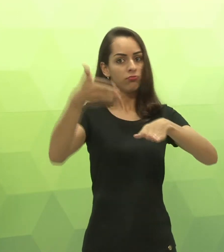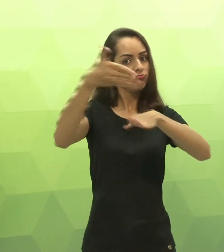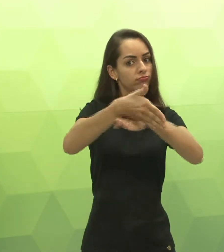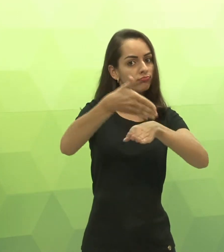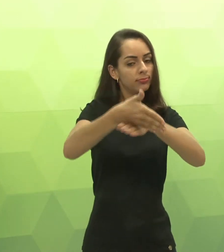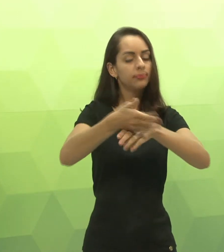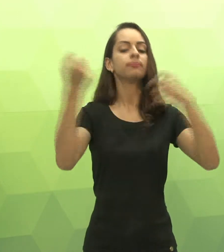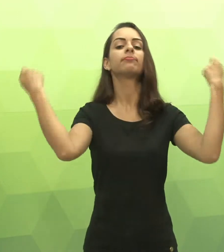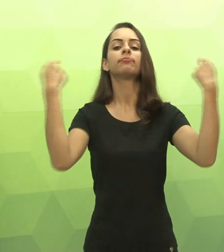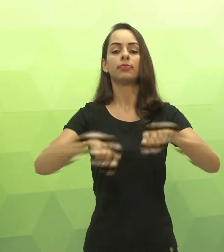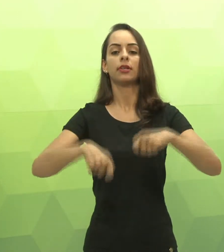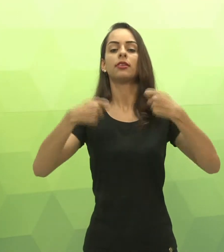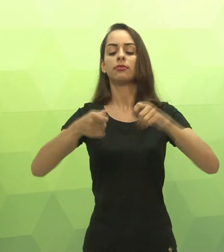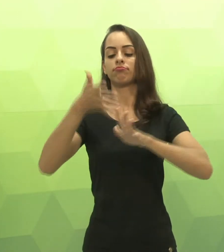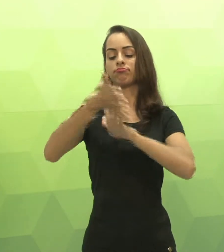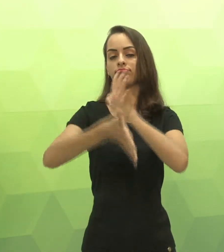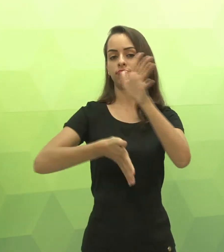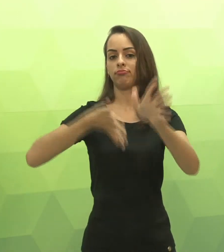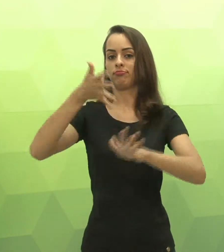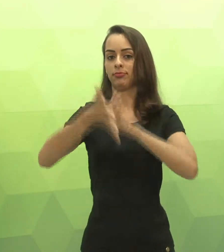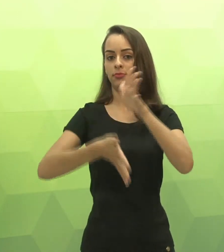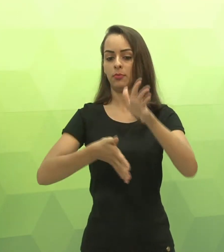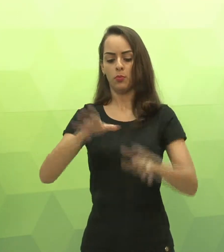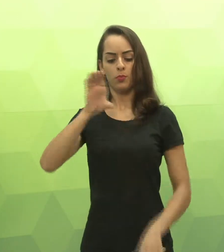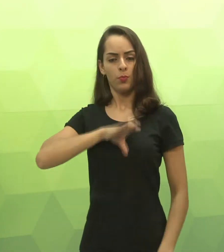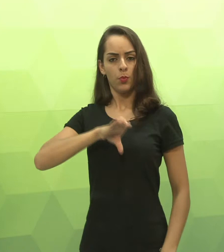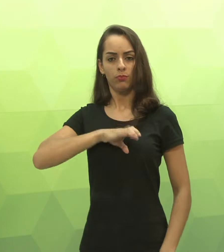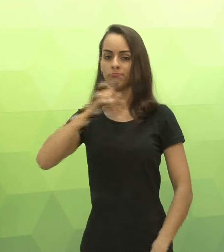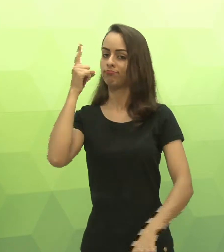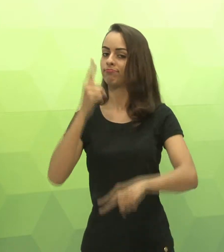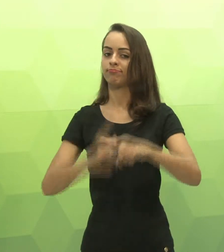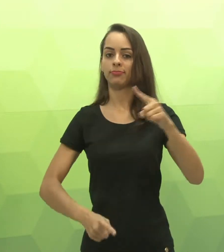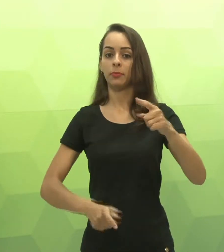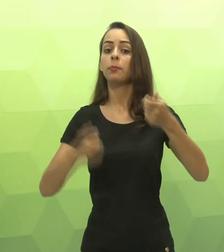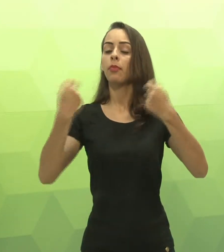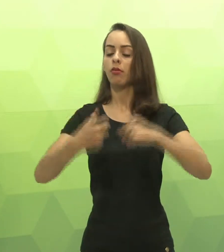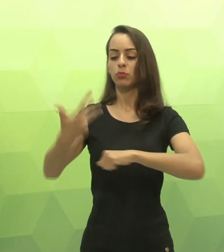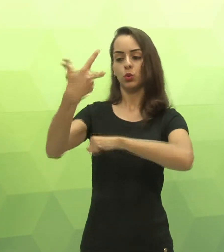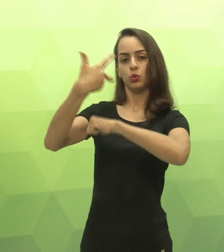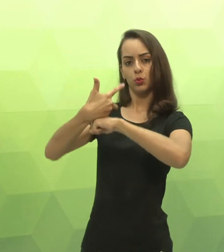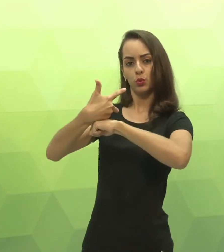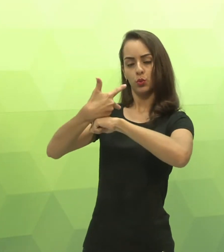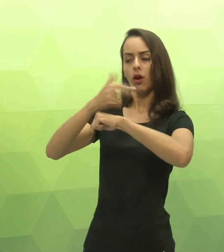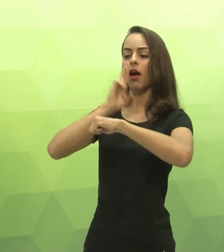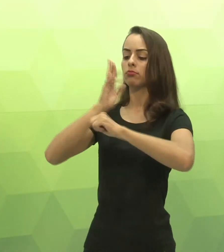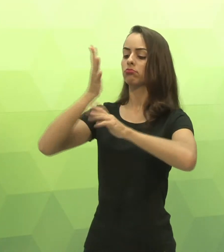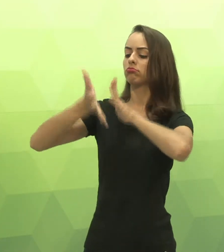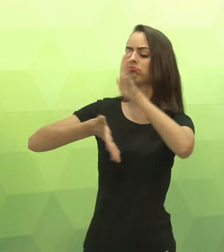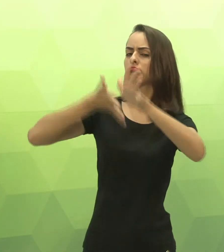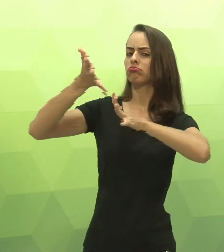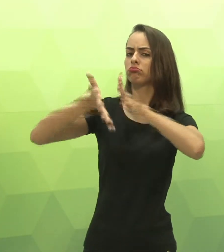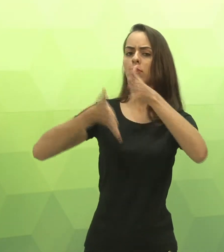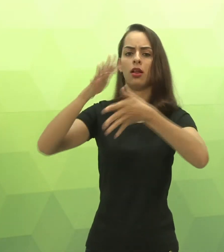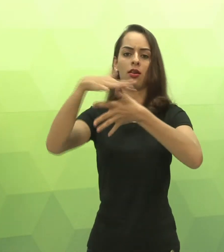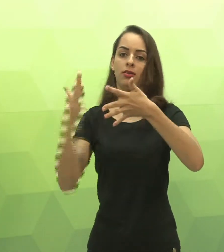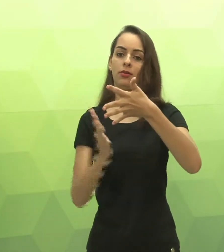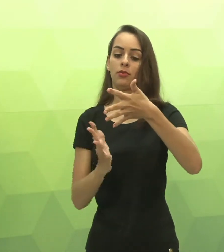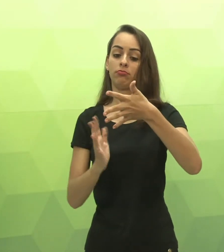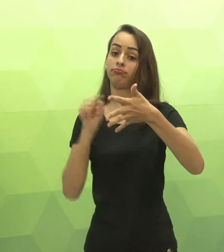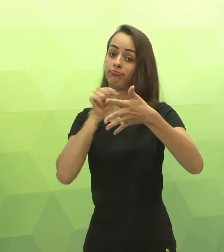não serão permitidas em português. É obrigatório que se faça vídeos em Libras e que todas as respostas sejam em